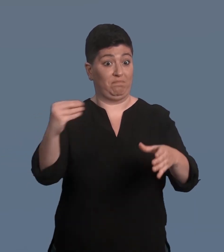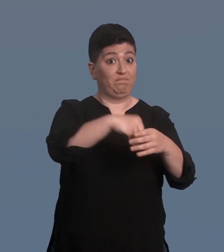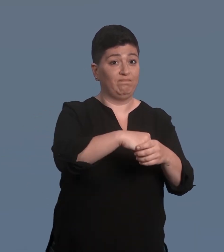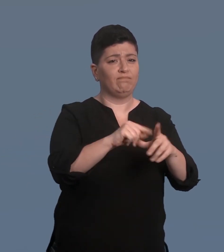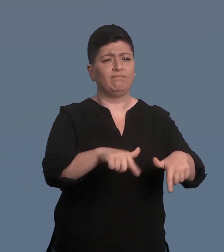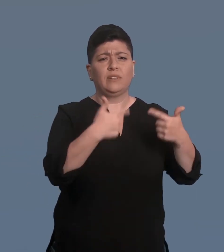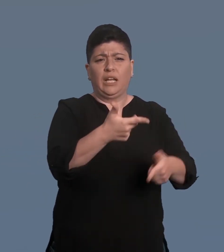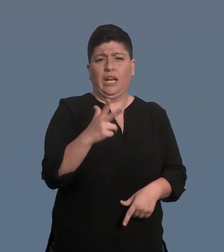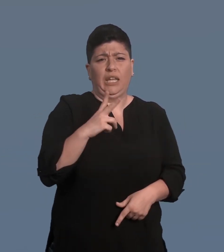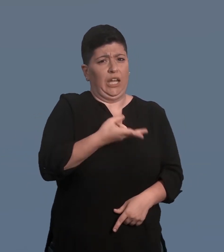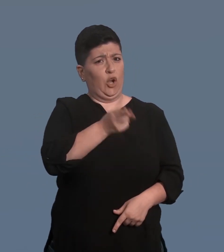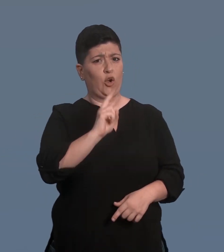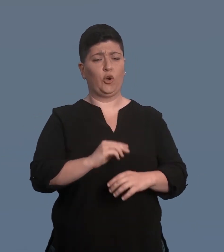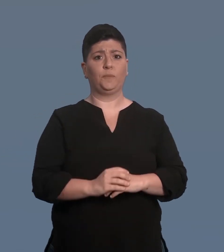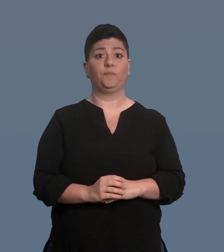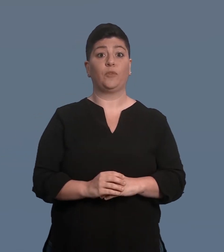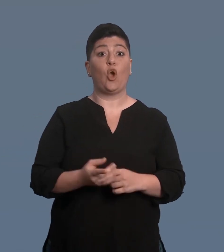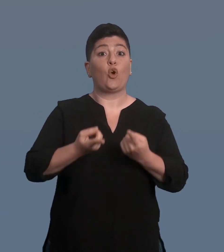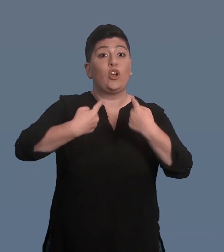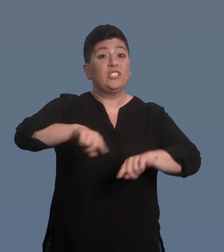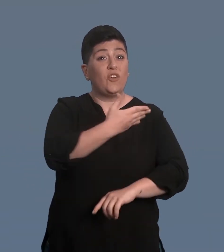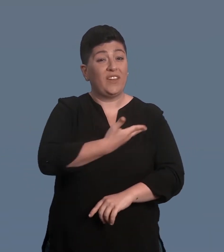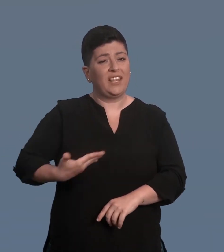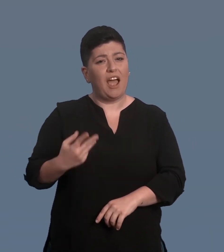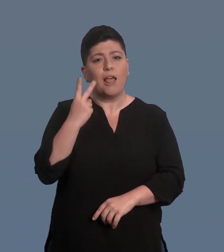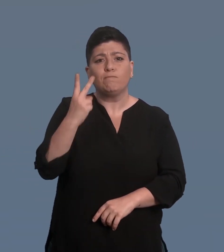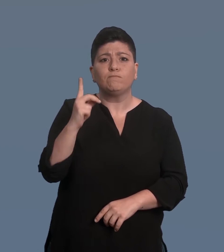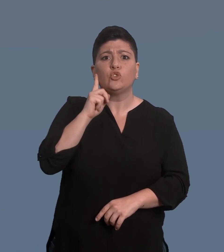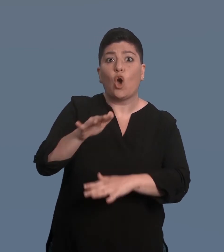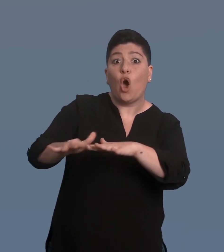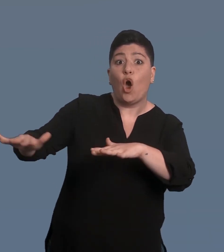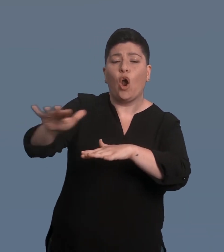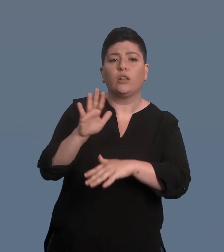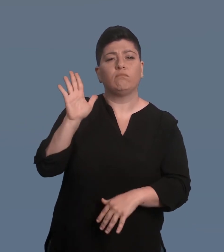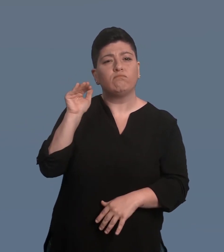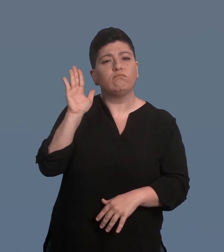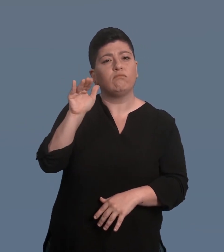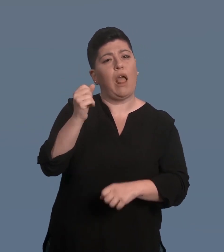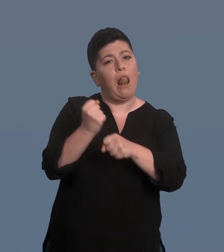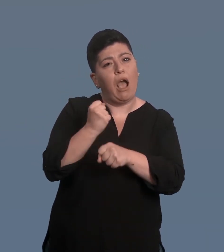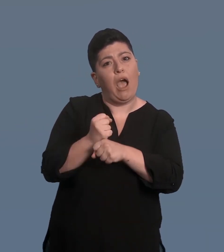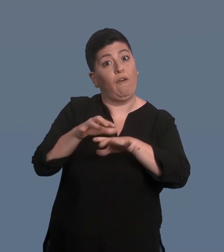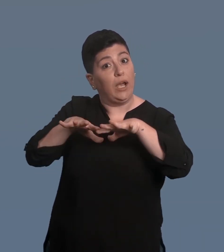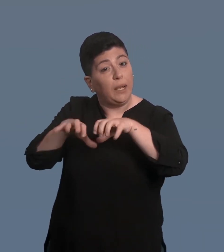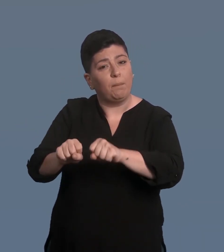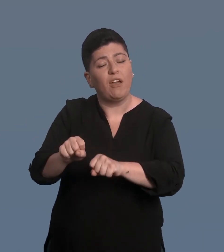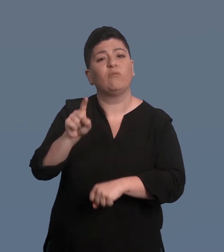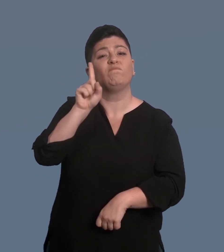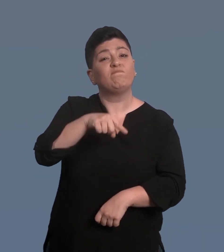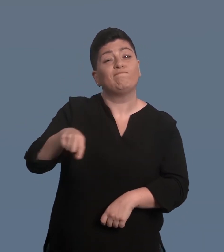udenti sono un arricchimento. Il Consiglio federale riconosce le prestazioni fornite quotidianamente dalle persone non udenti e il